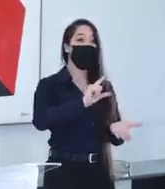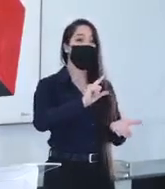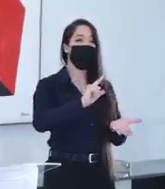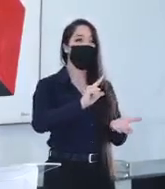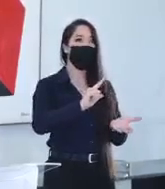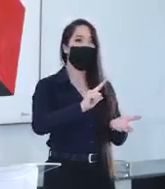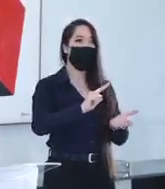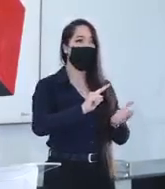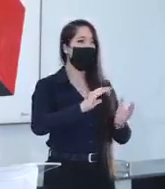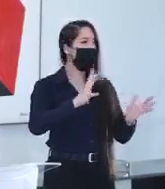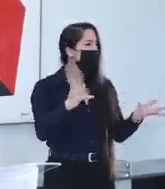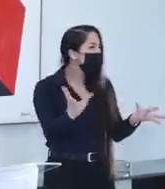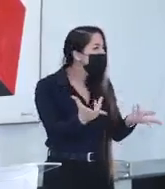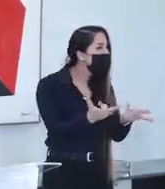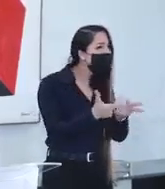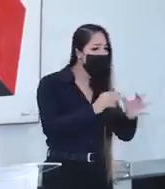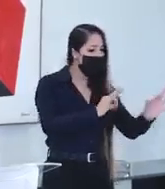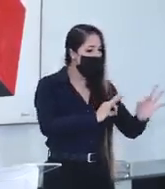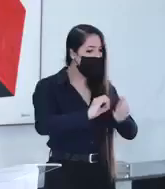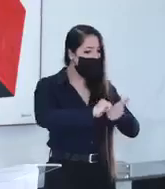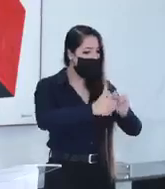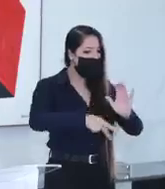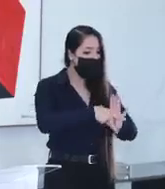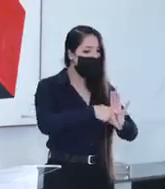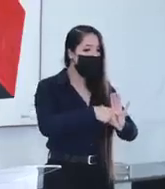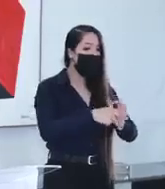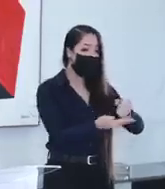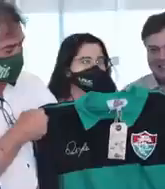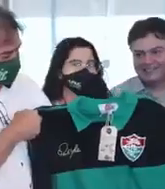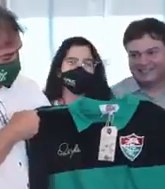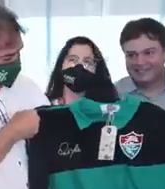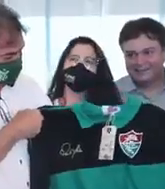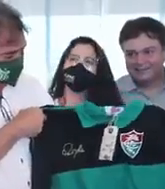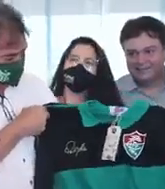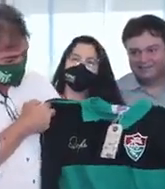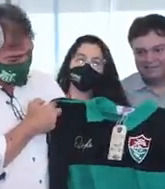projeto esportivo de futebol de base do Brasil.